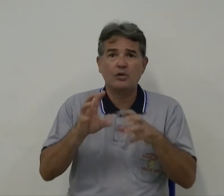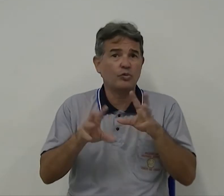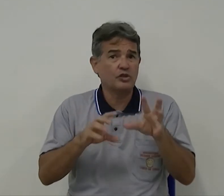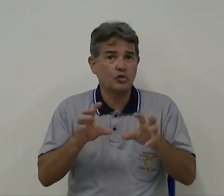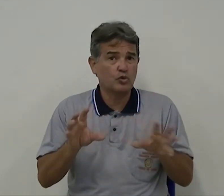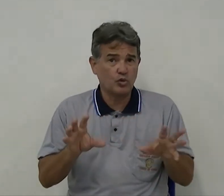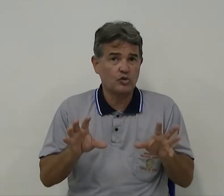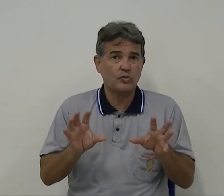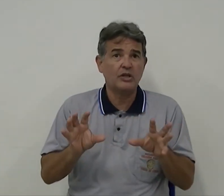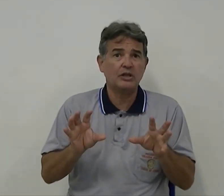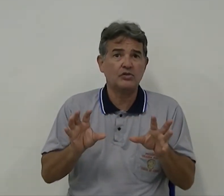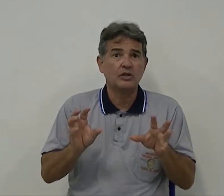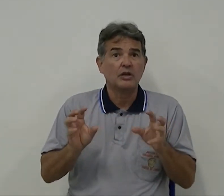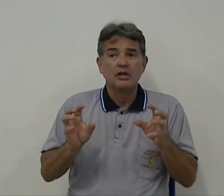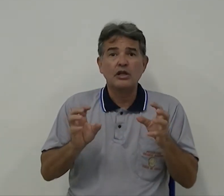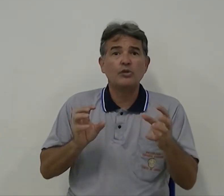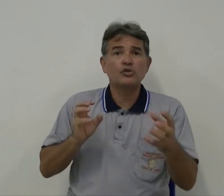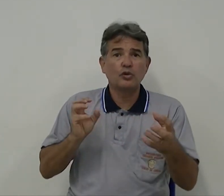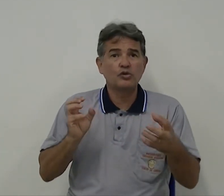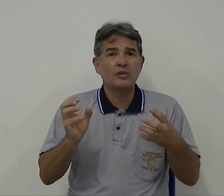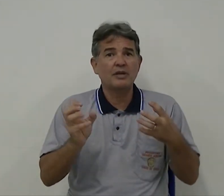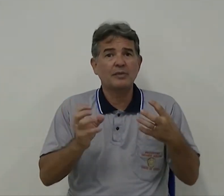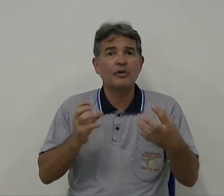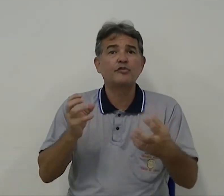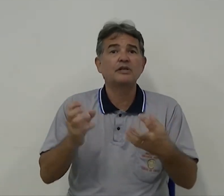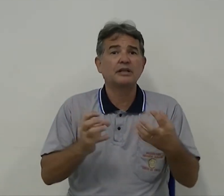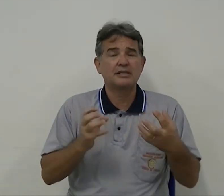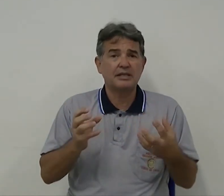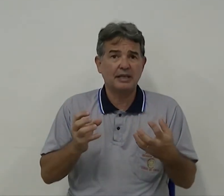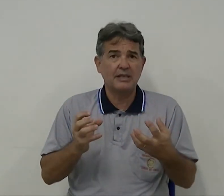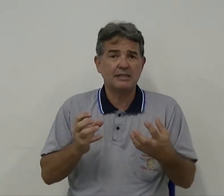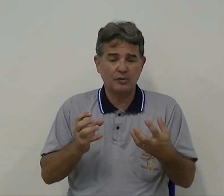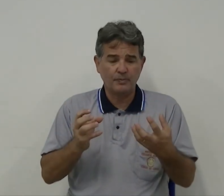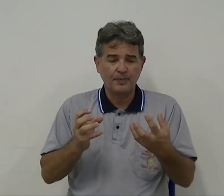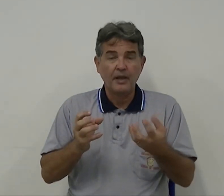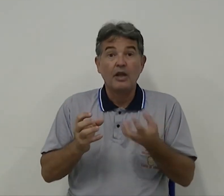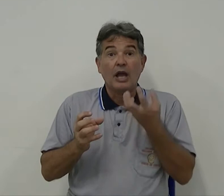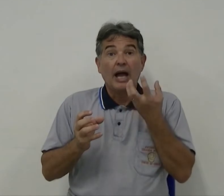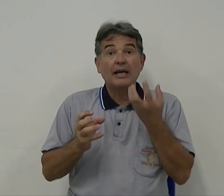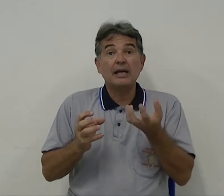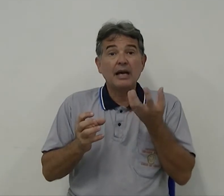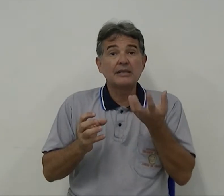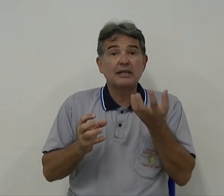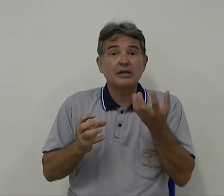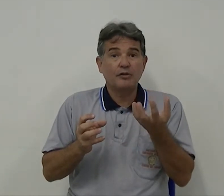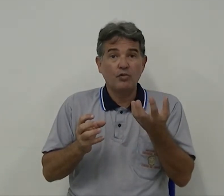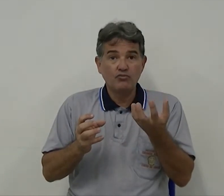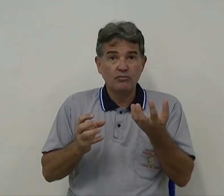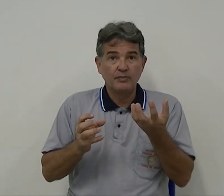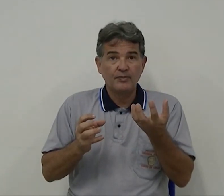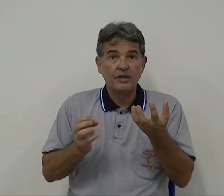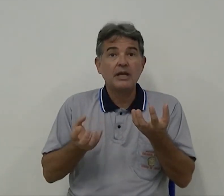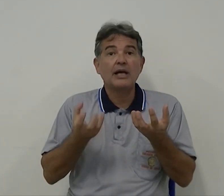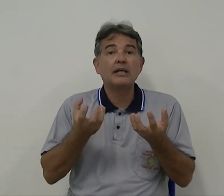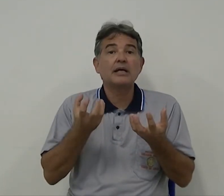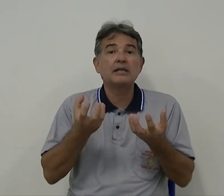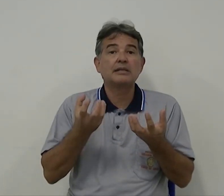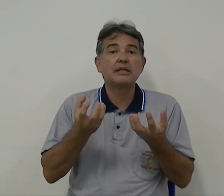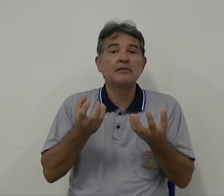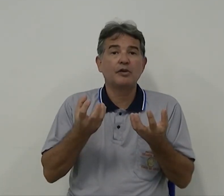algumas discussões sobre isso e eu estou justamente aprofundando essa interação. A criança nível 1 e a criança nível